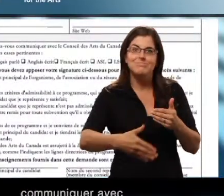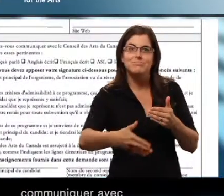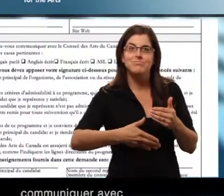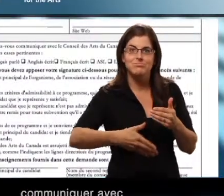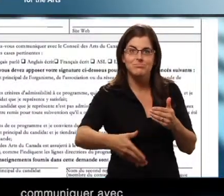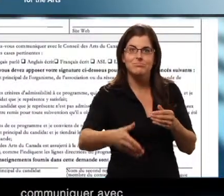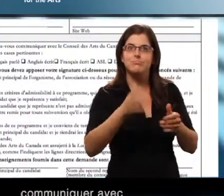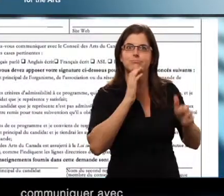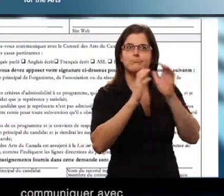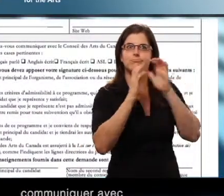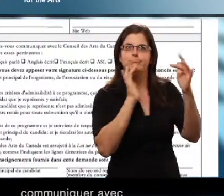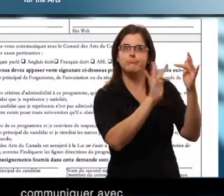des arts.